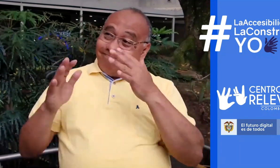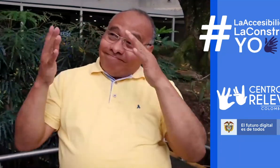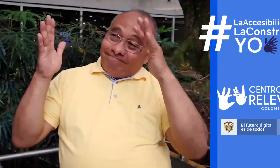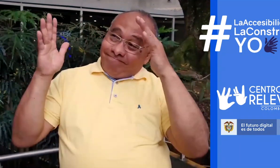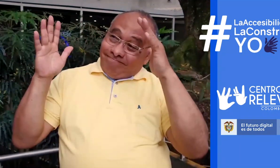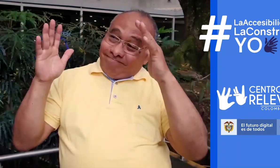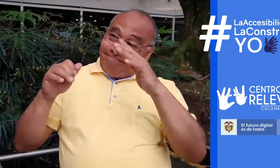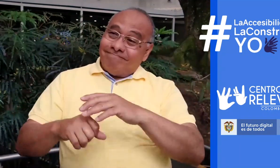Felicitaciones.